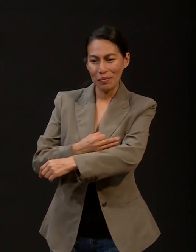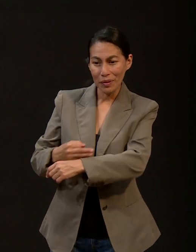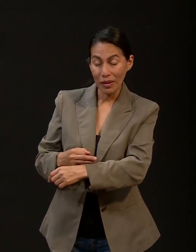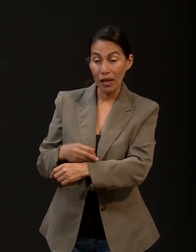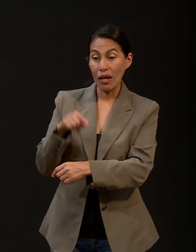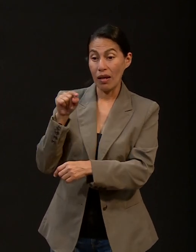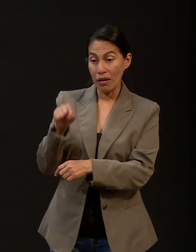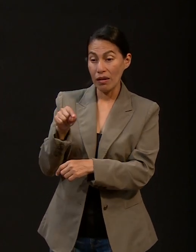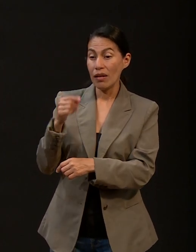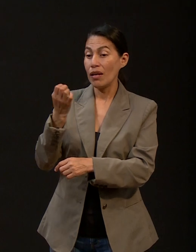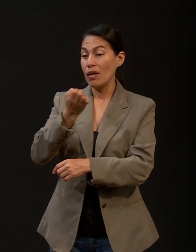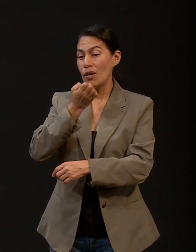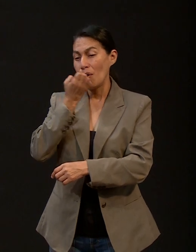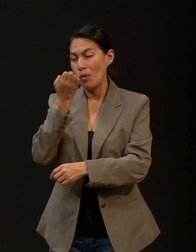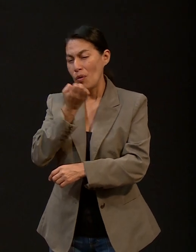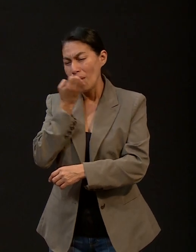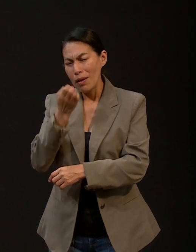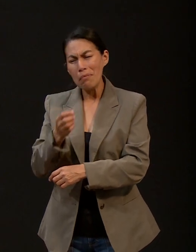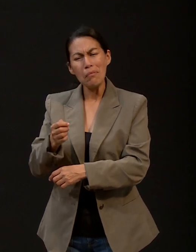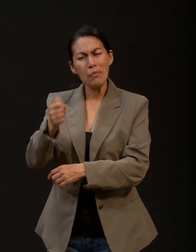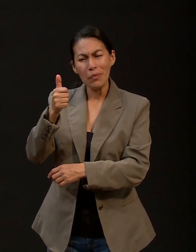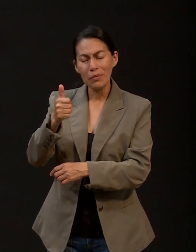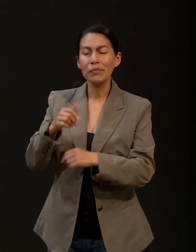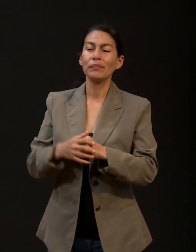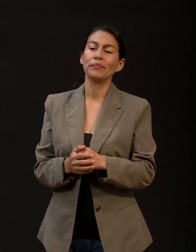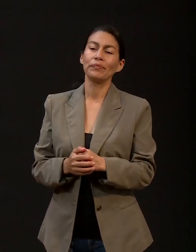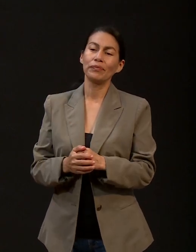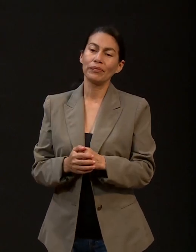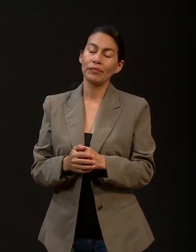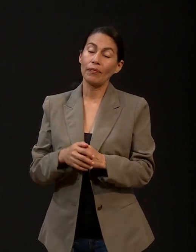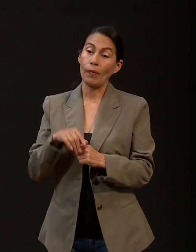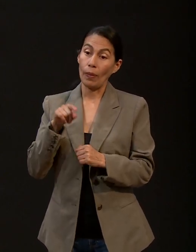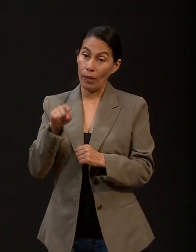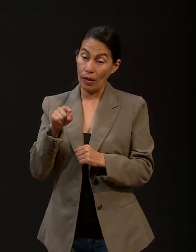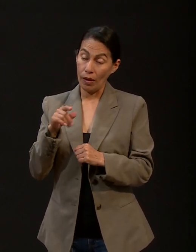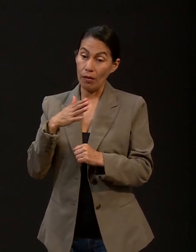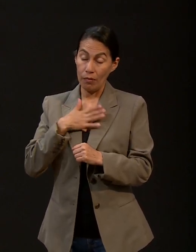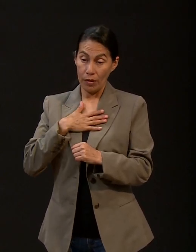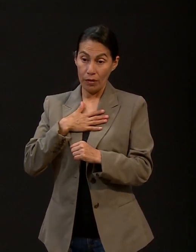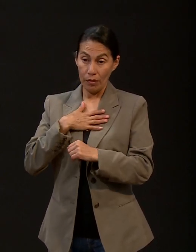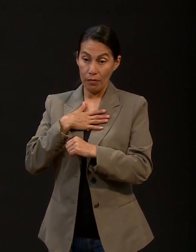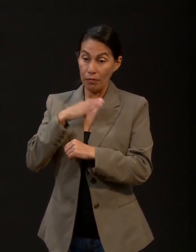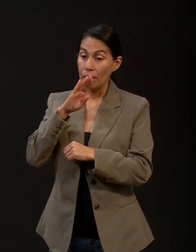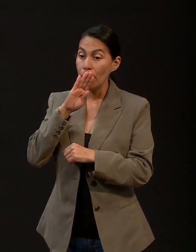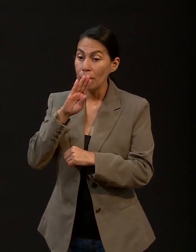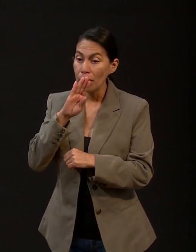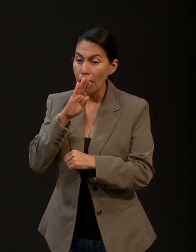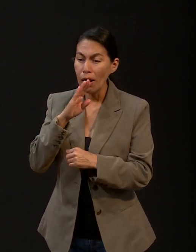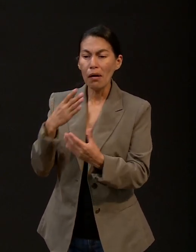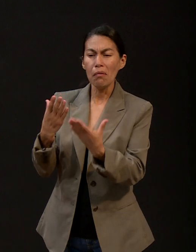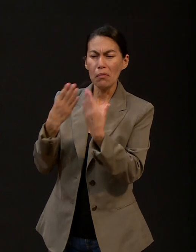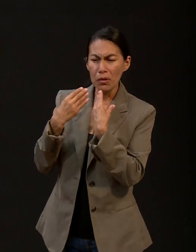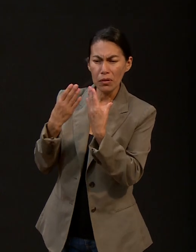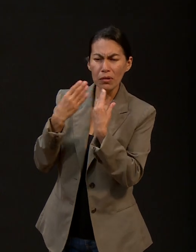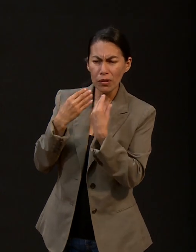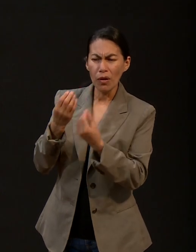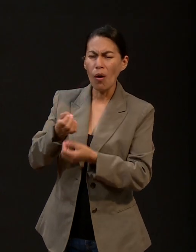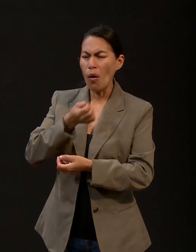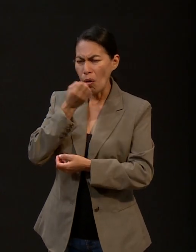la primera escuela que nosotros hemos tenido y fue donde mi mamá me enseñó a orar.